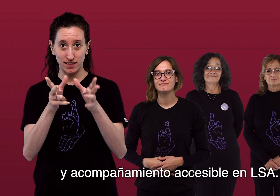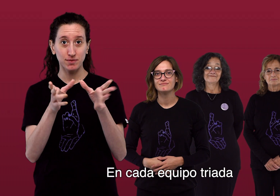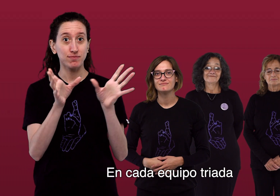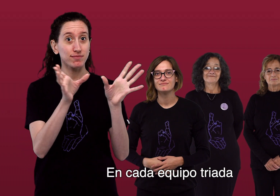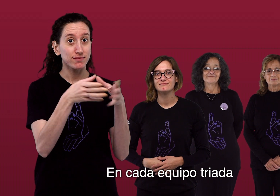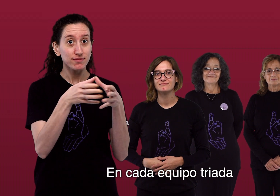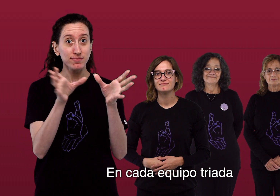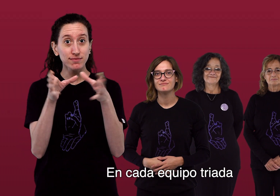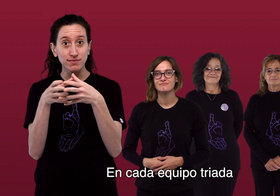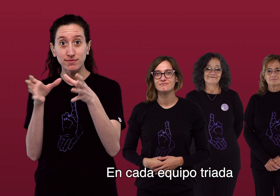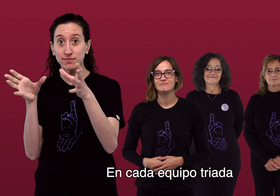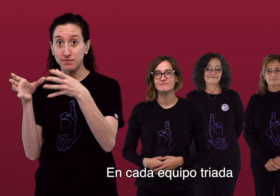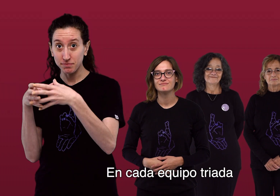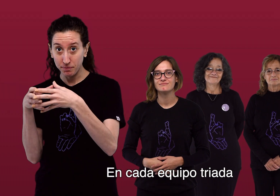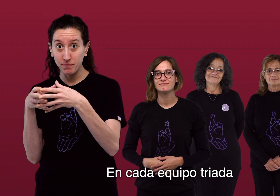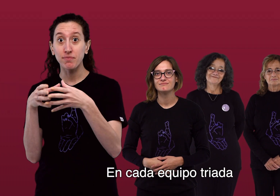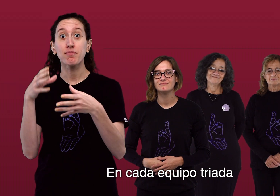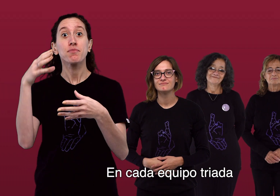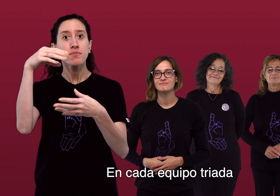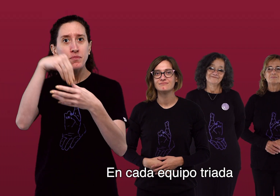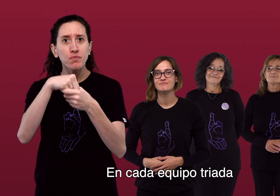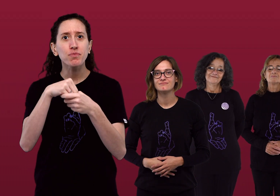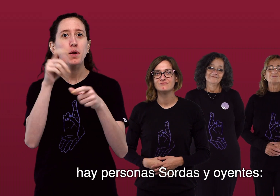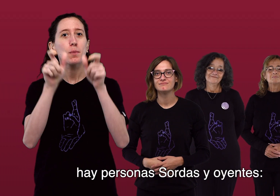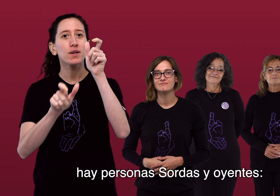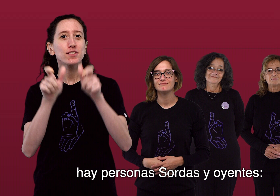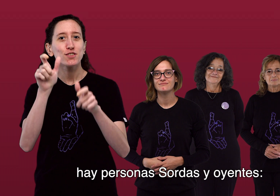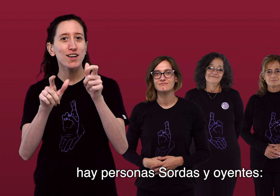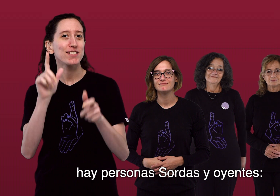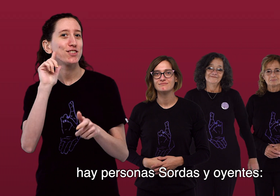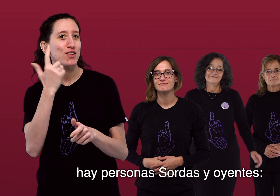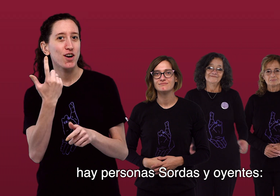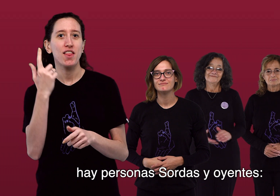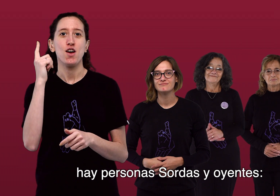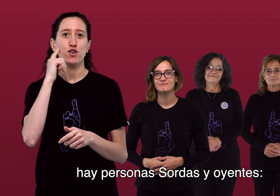señas En cada equipo triada hay personas sordas y oyentes